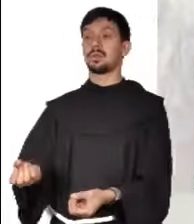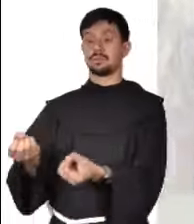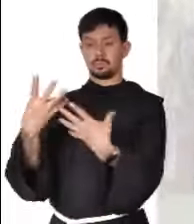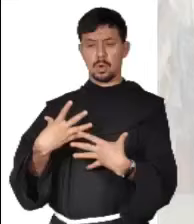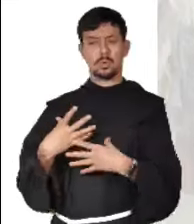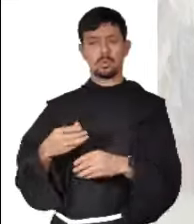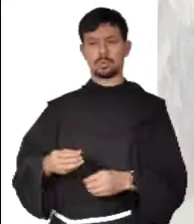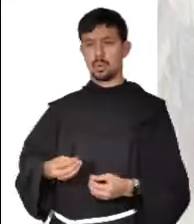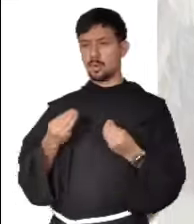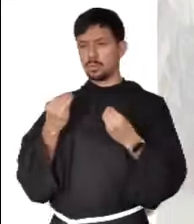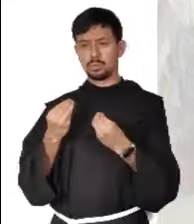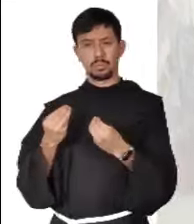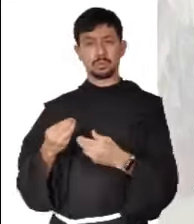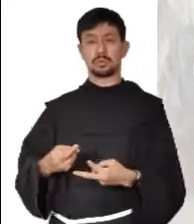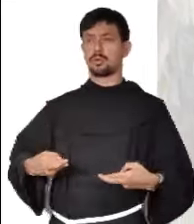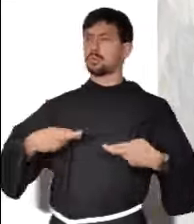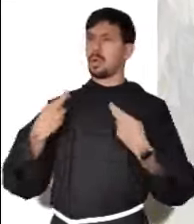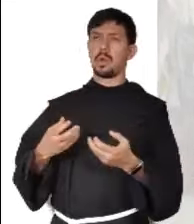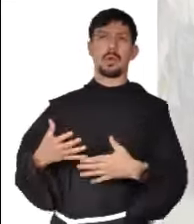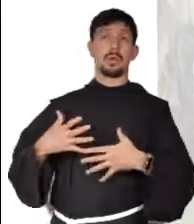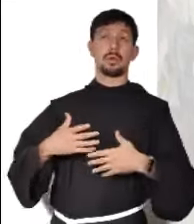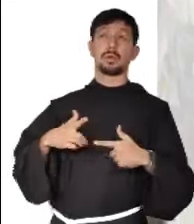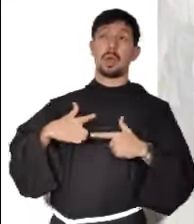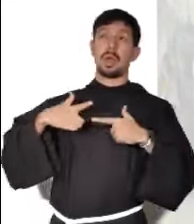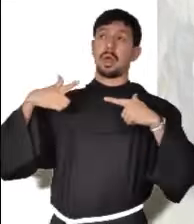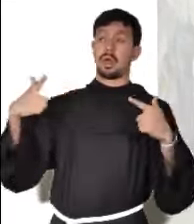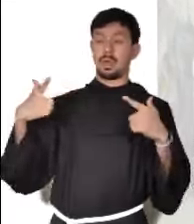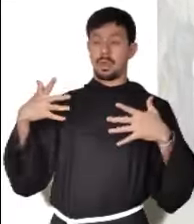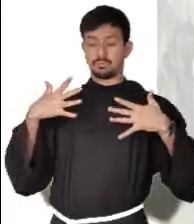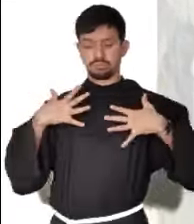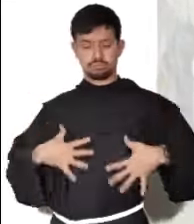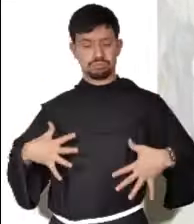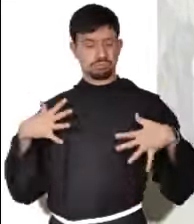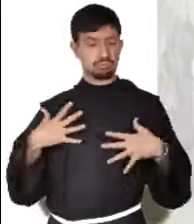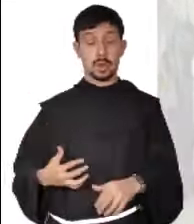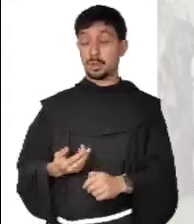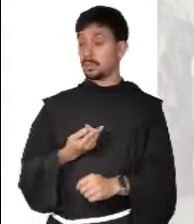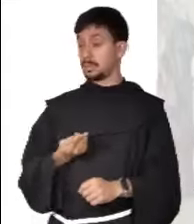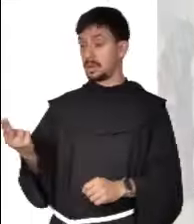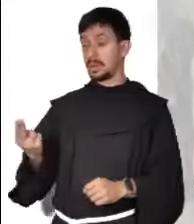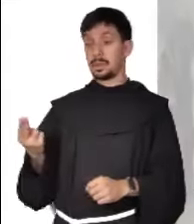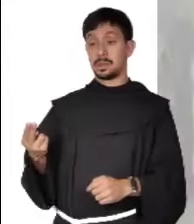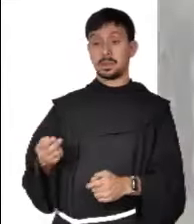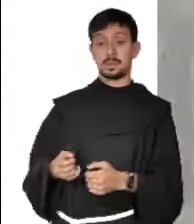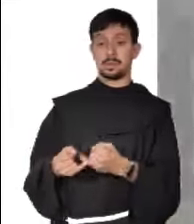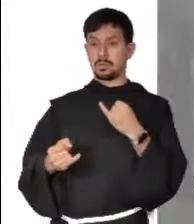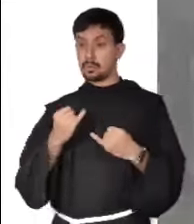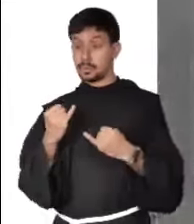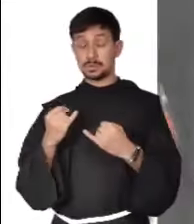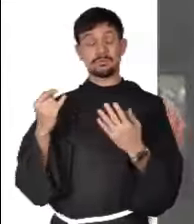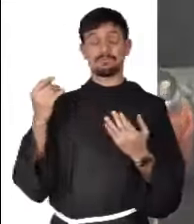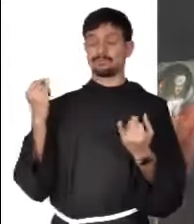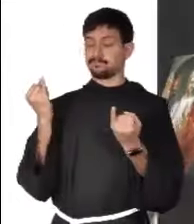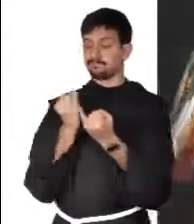Recibirán una medida buena, bien secudida, apretada y rebosante en los pliegues de su túnica, porque con la